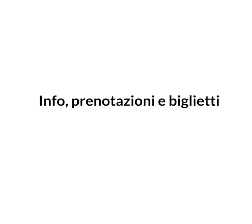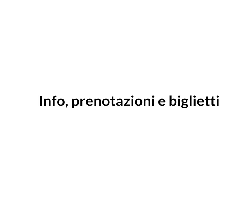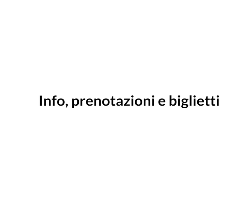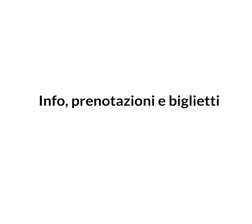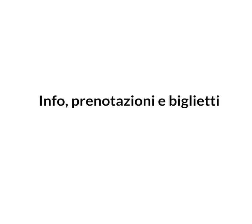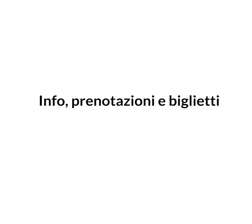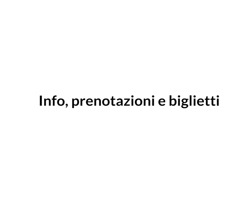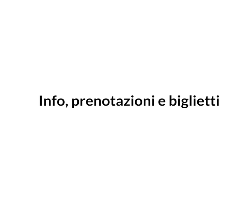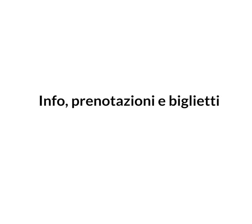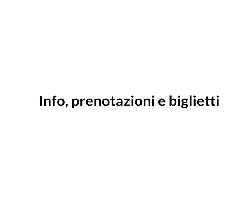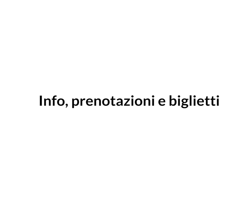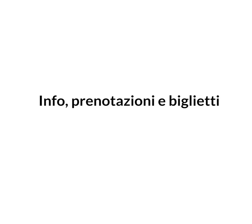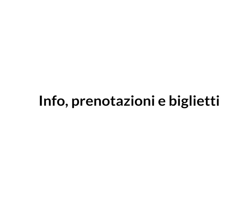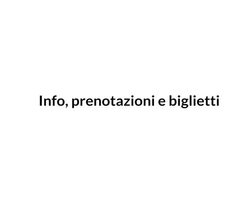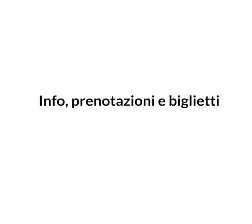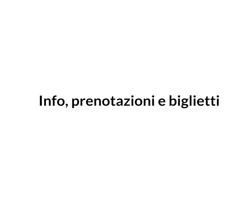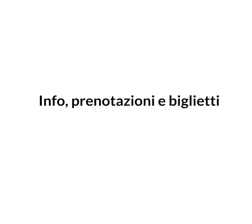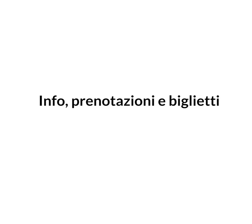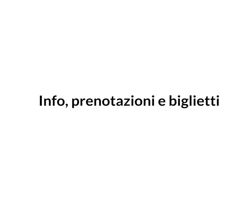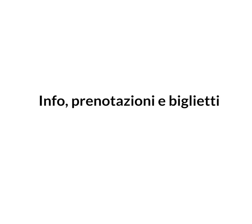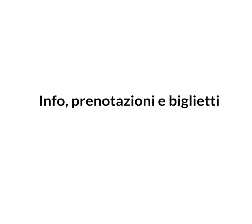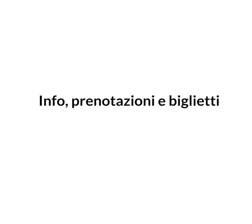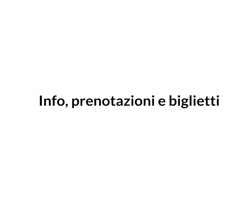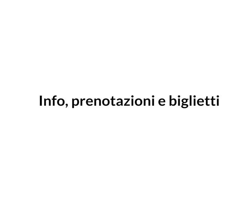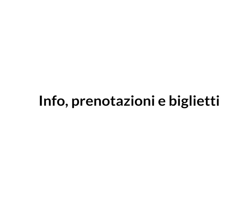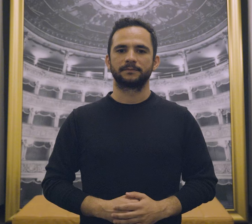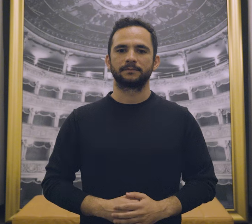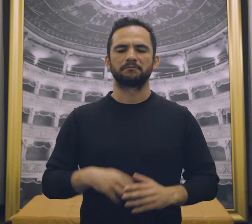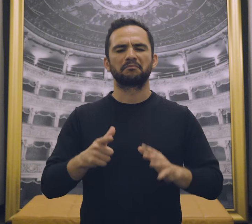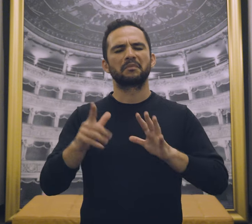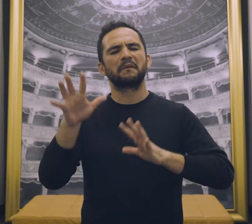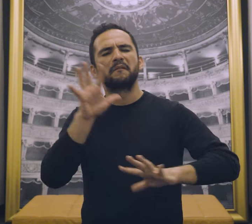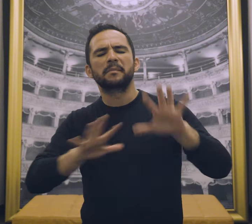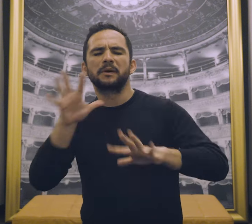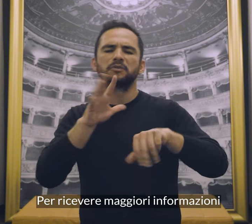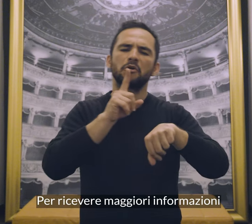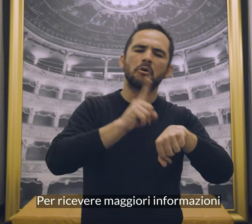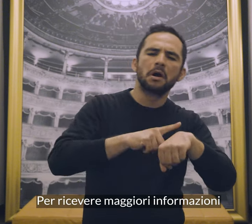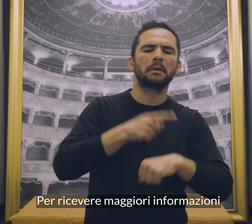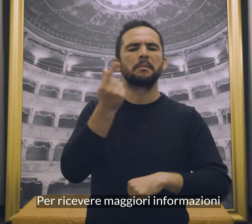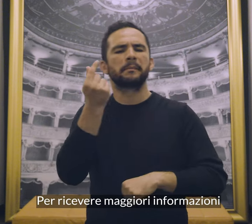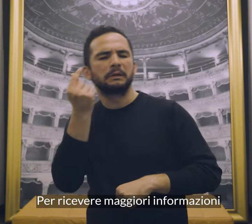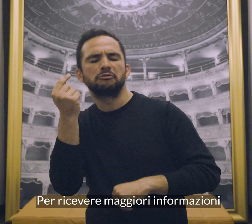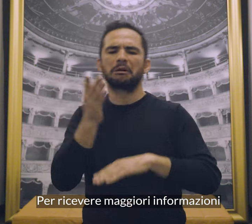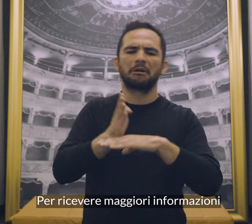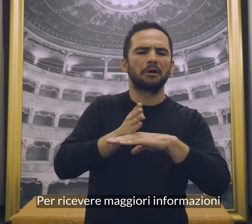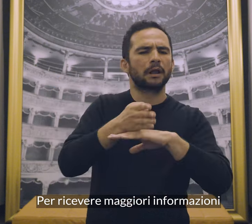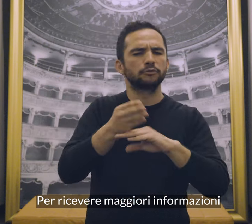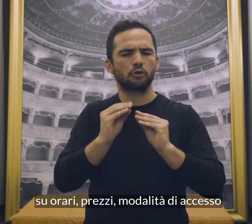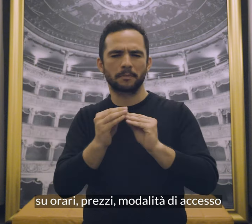Info, prenotazioni e biglietti Per ricevere maggiori informazioni su